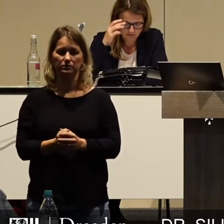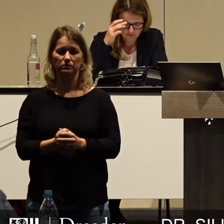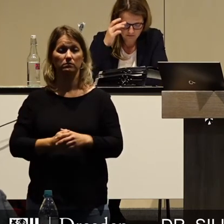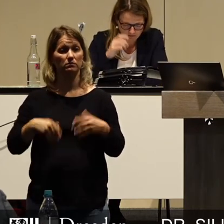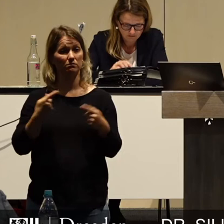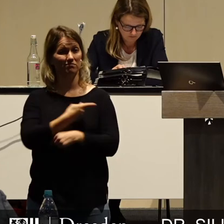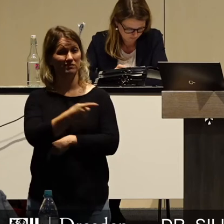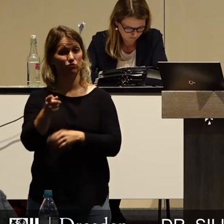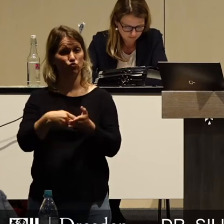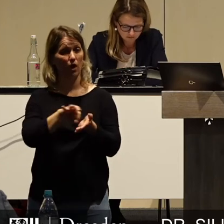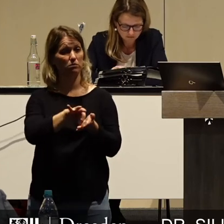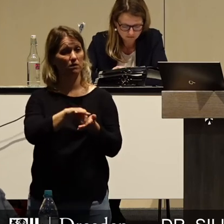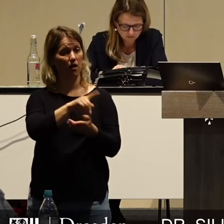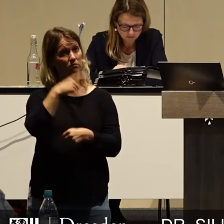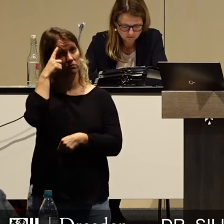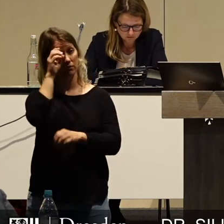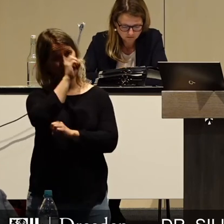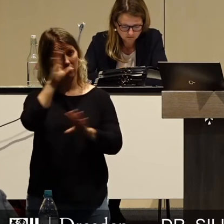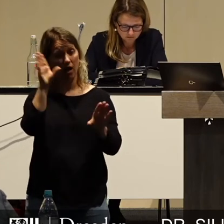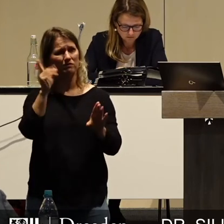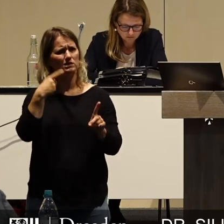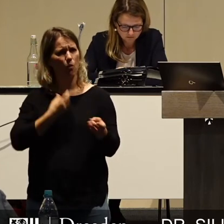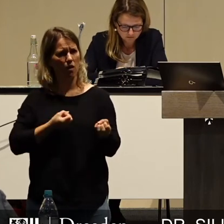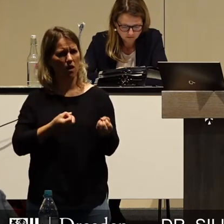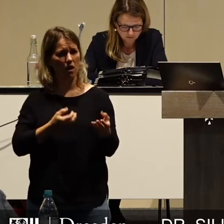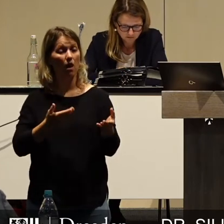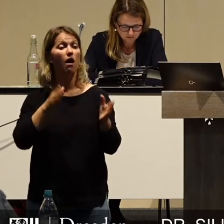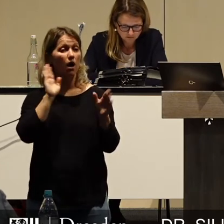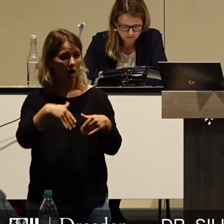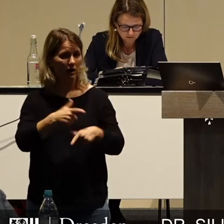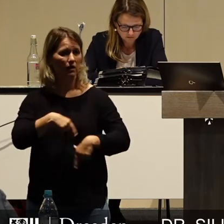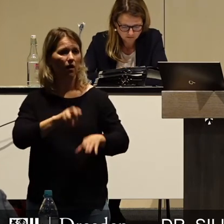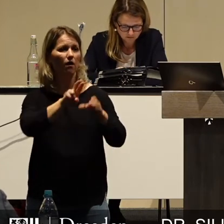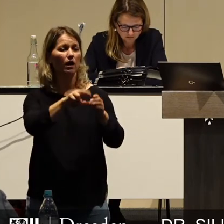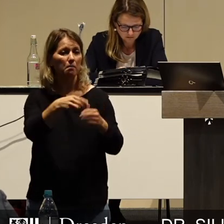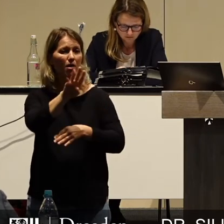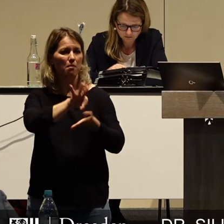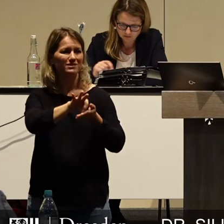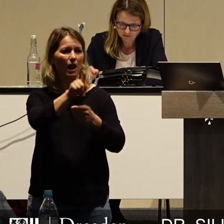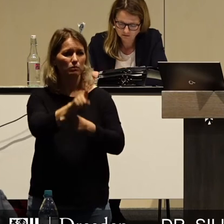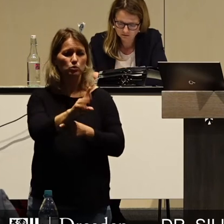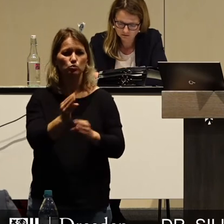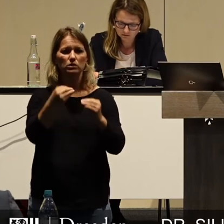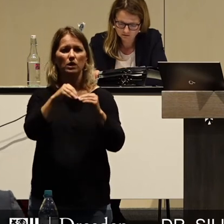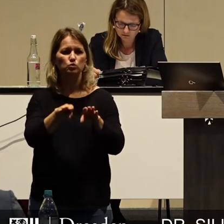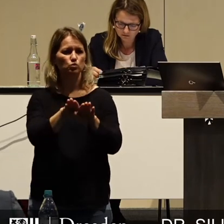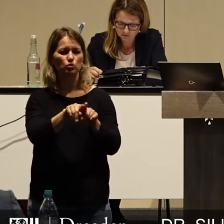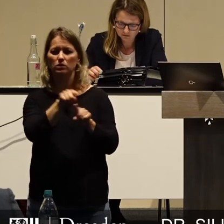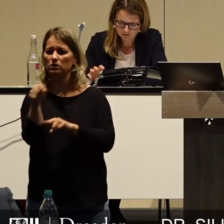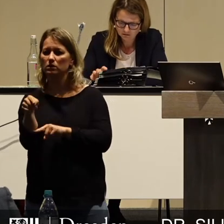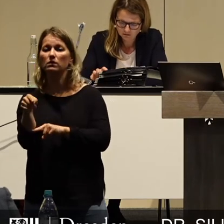Steuerzahler kann man es nämlich längst nicht mehr vermitteln, dass Familien mehr für Kitas zahlen sollen und zugleich auf der anderen Seite